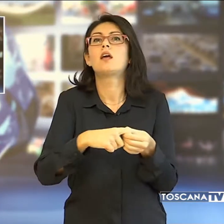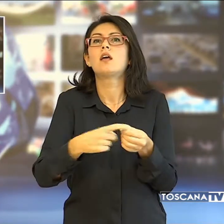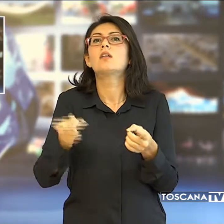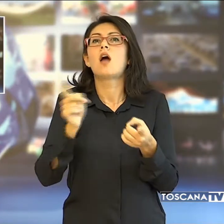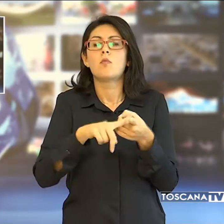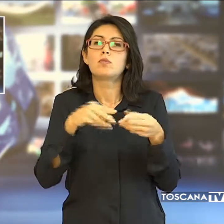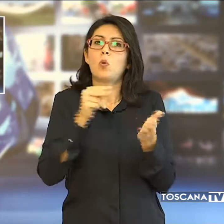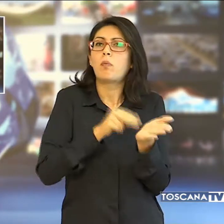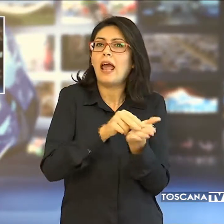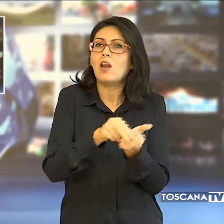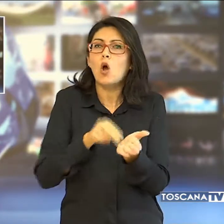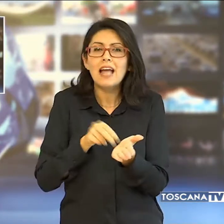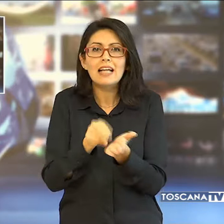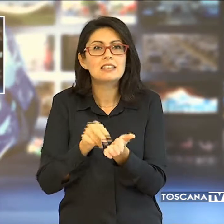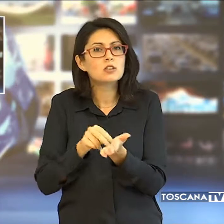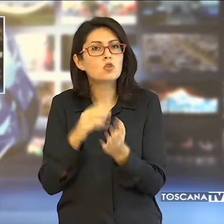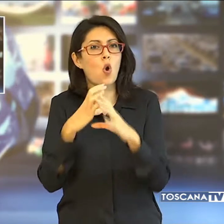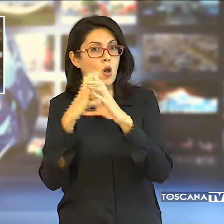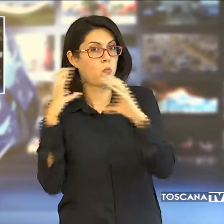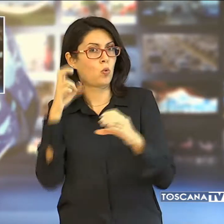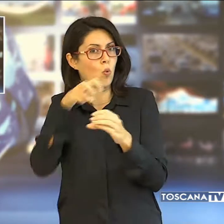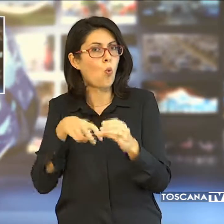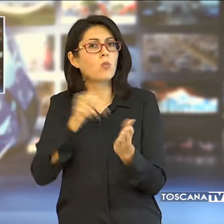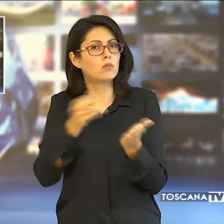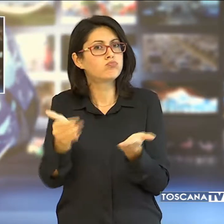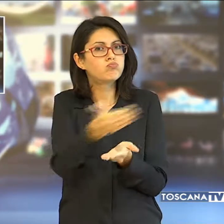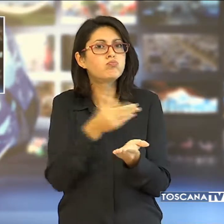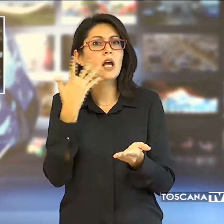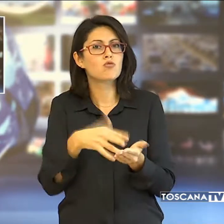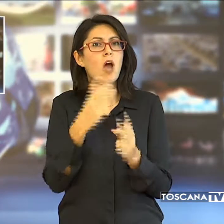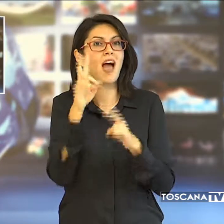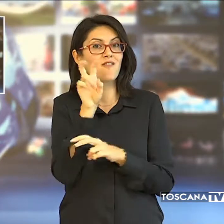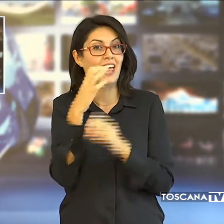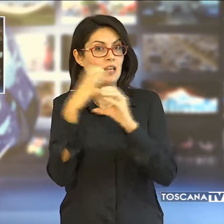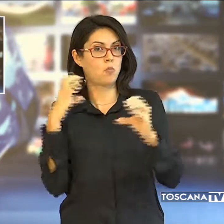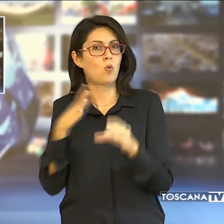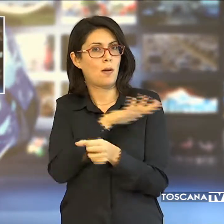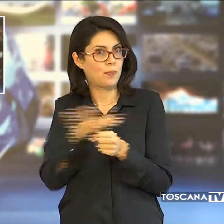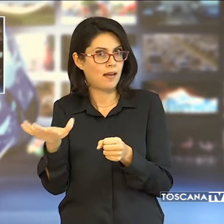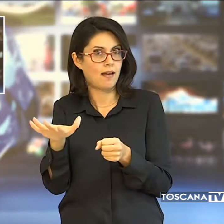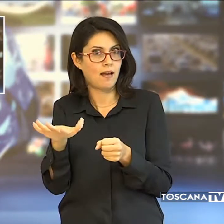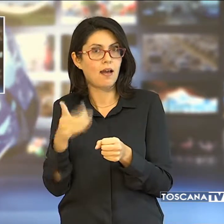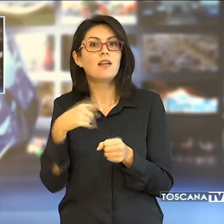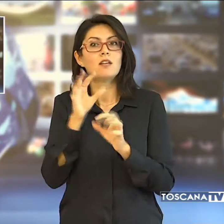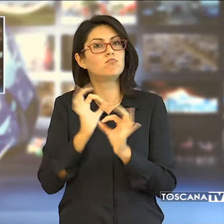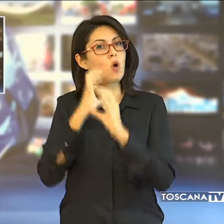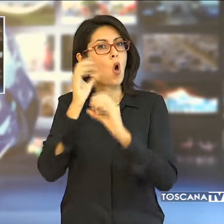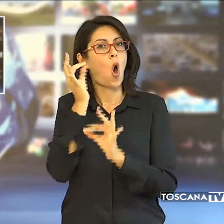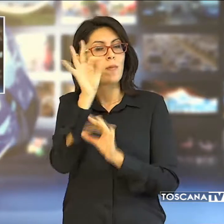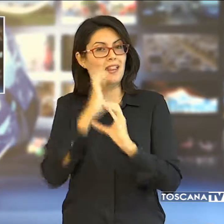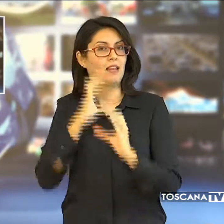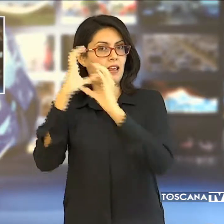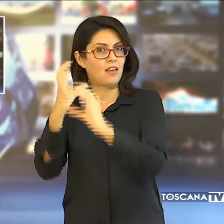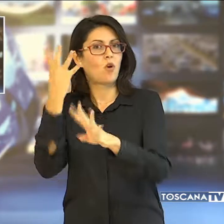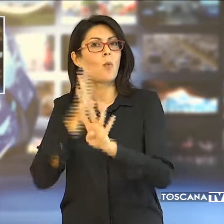molte prenotazioni per i posti in pullman, già 20 quelli riempiti, questo per andare alla manifestazione